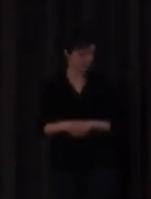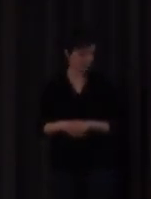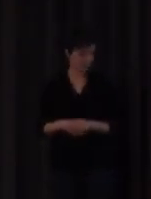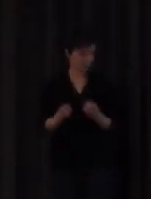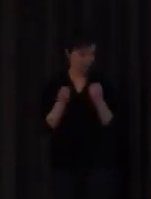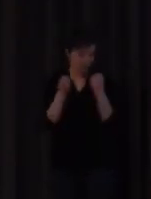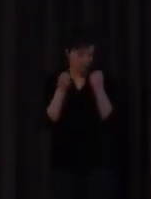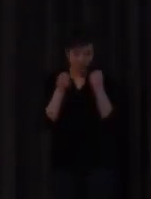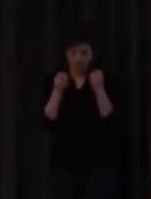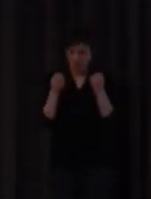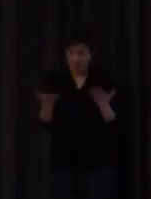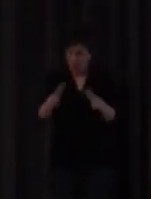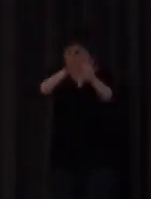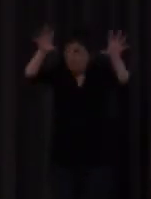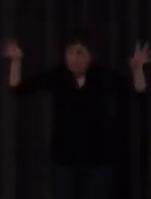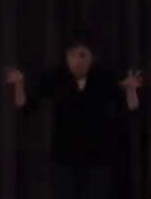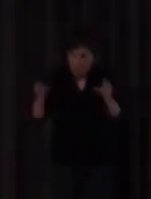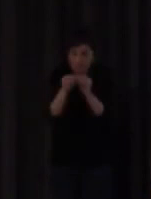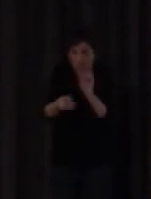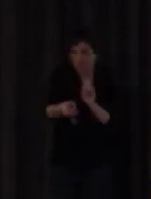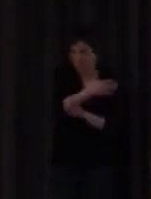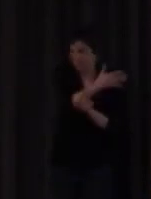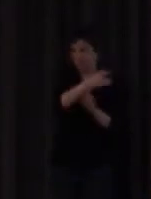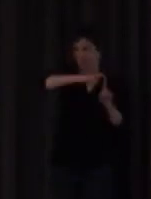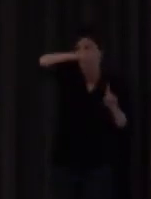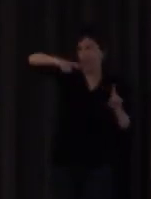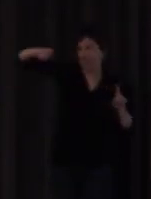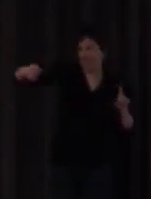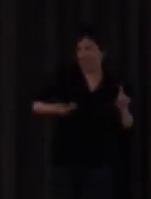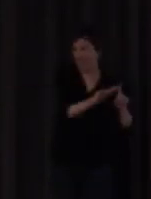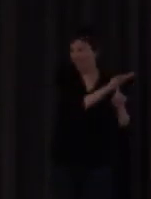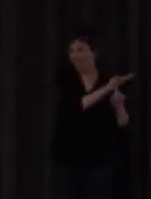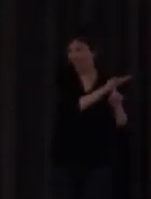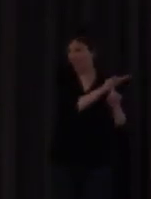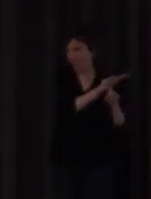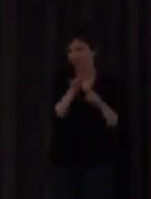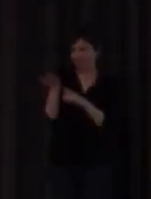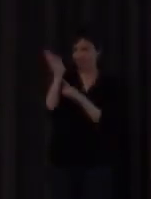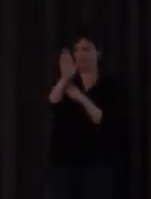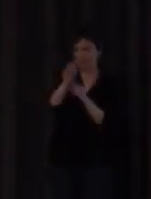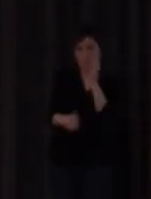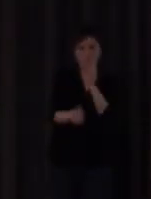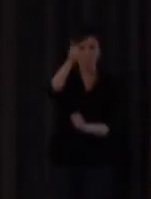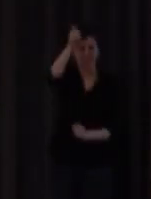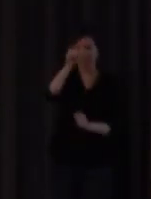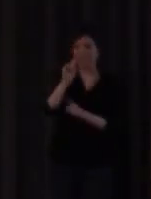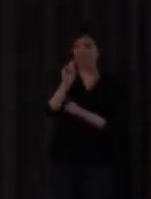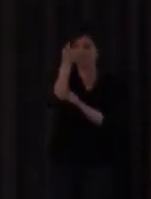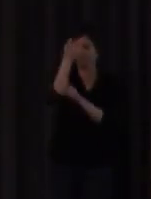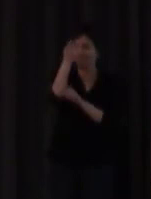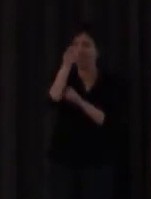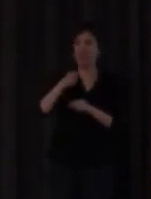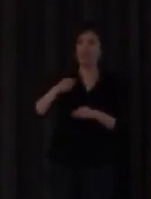bueno en fin esto se resume en esta estadística que les presento aquí el mayor número de aciertos está en el lugar y en la